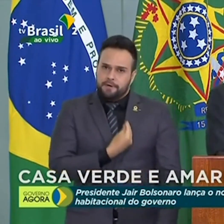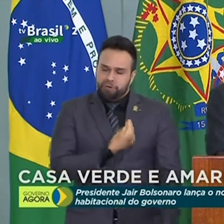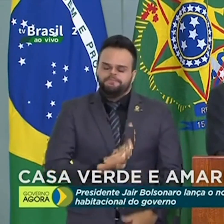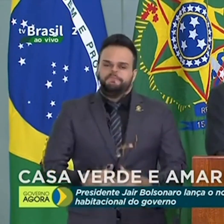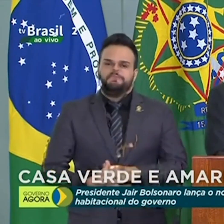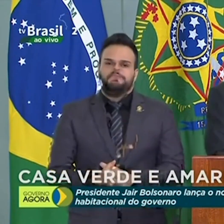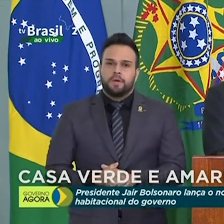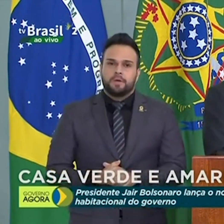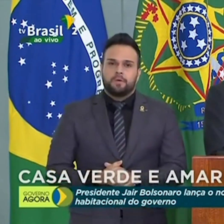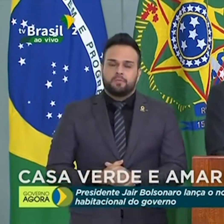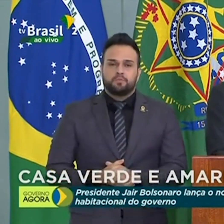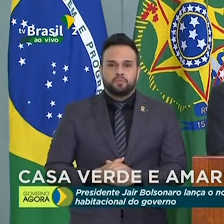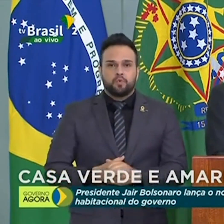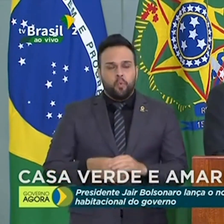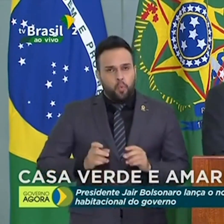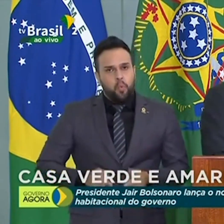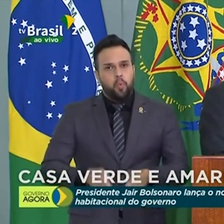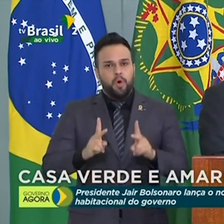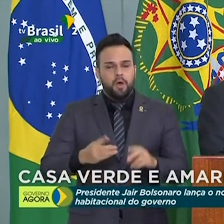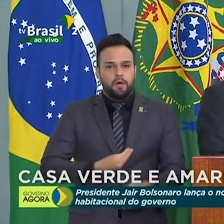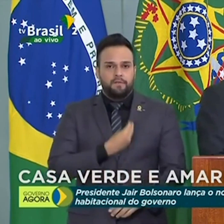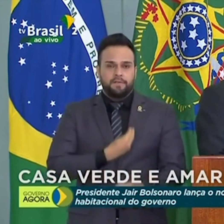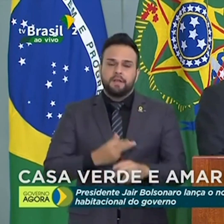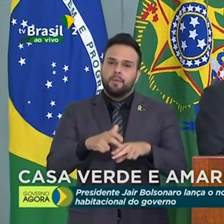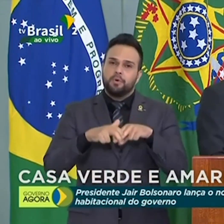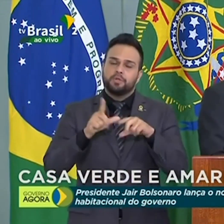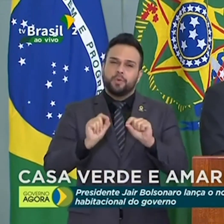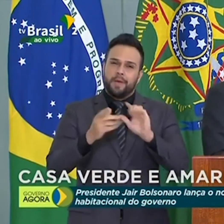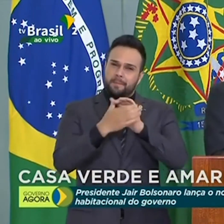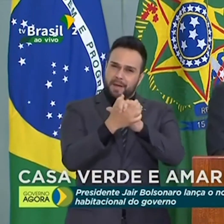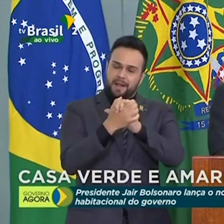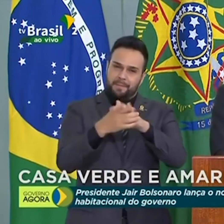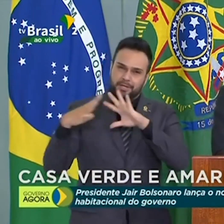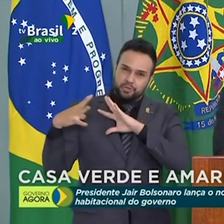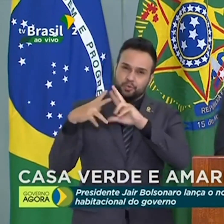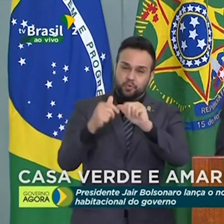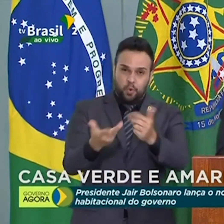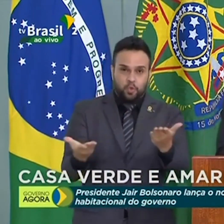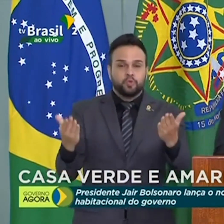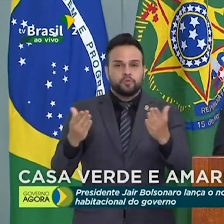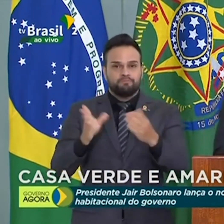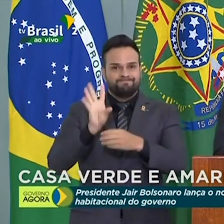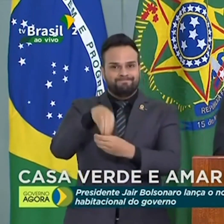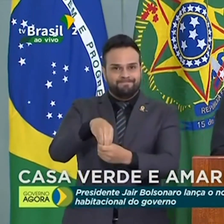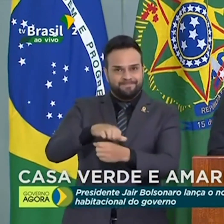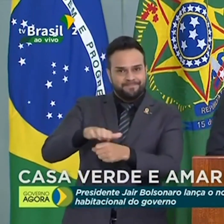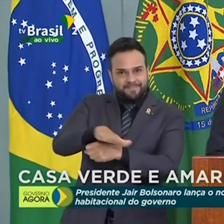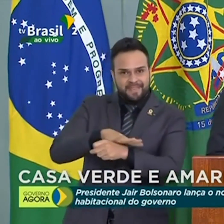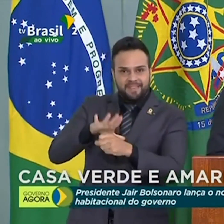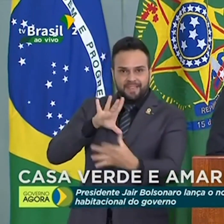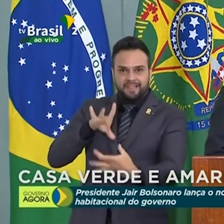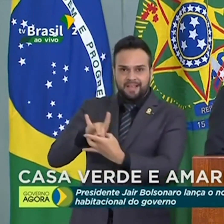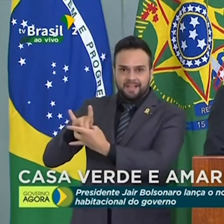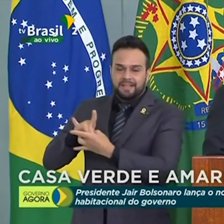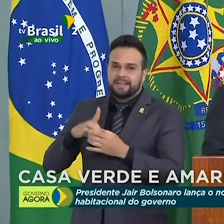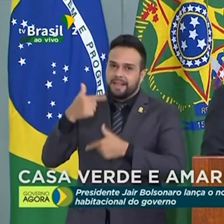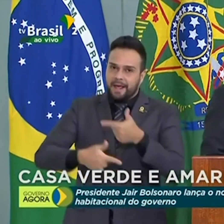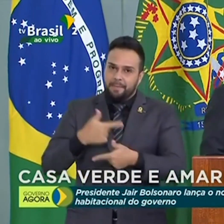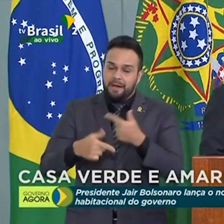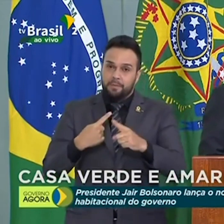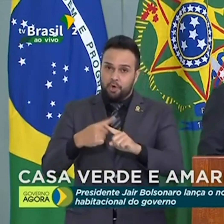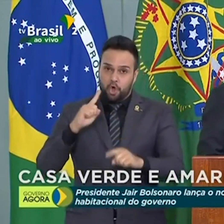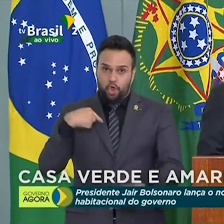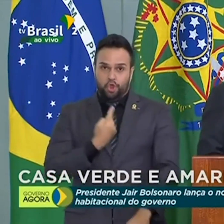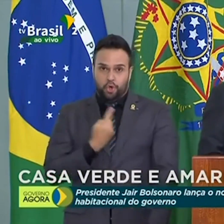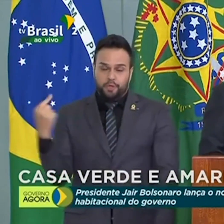a sua vida. Assim sendo, parabéns a todos que estão nessa empreitada. Nós estamos aqui para servir a